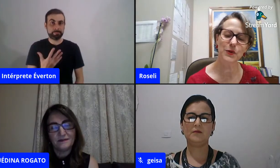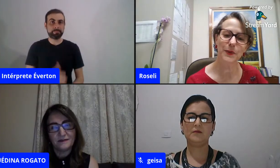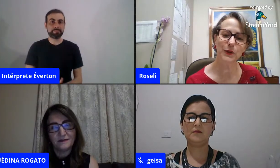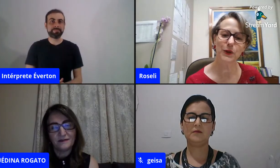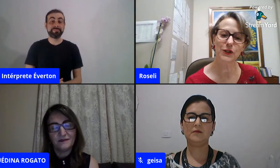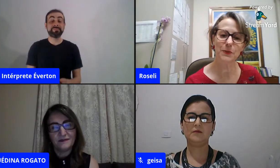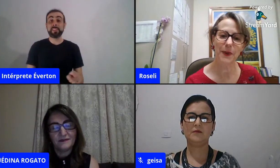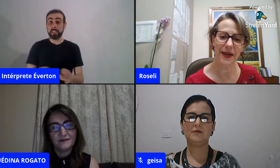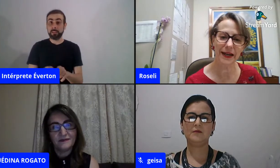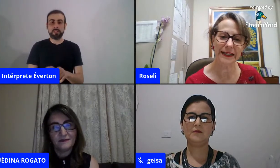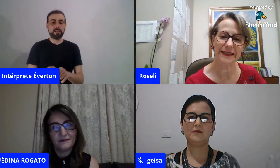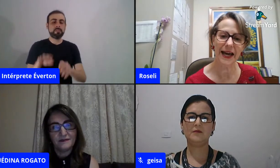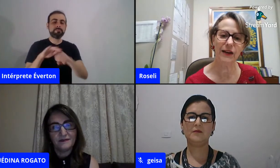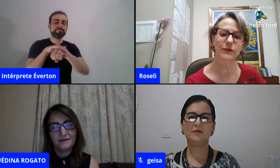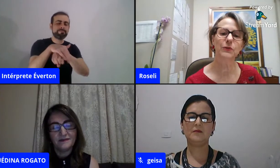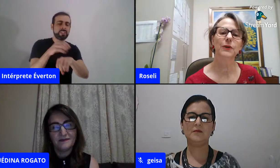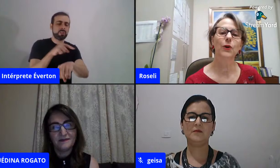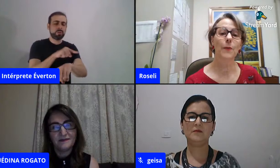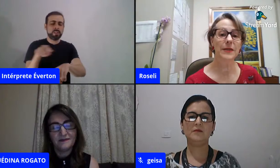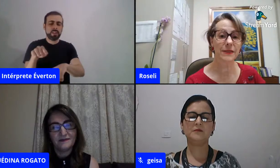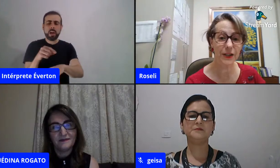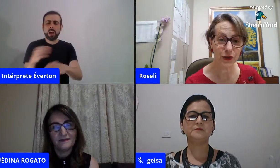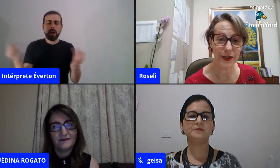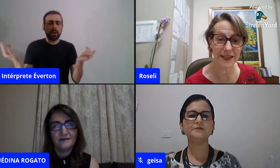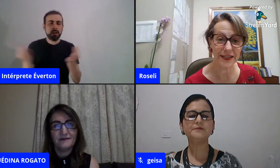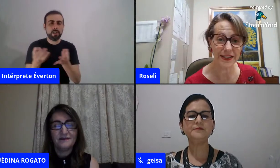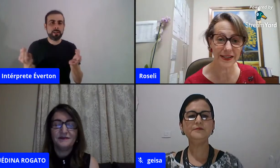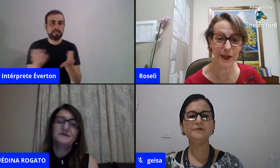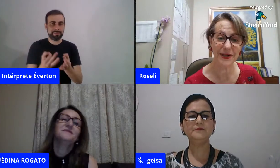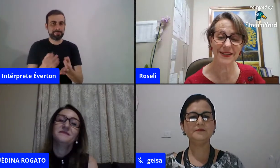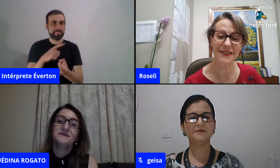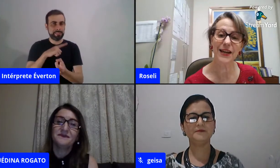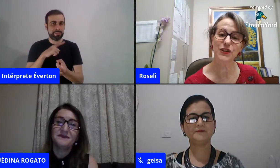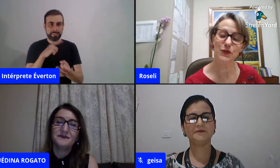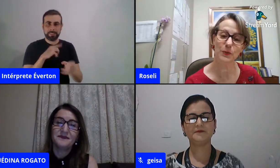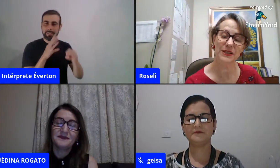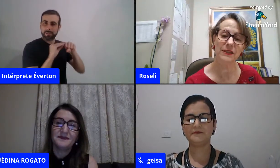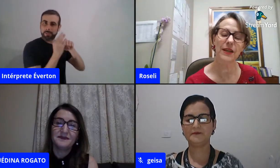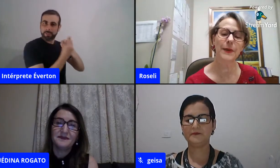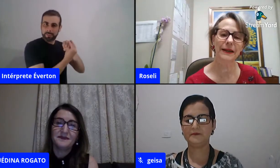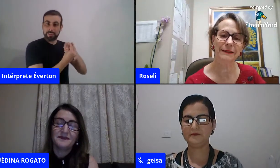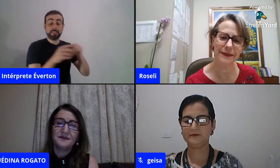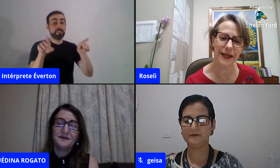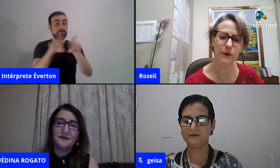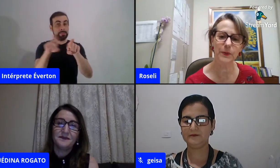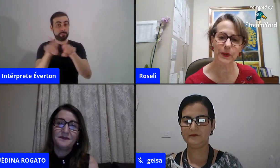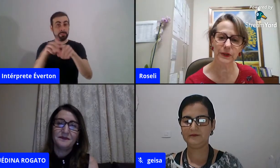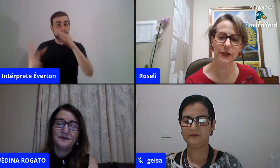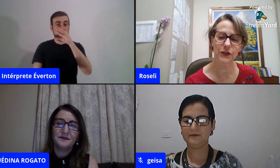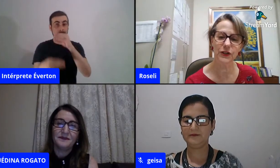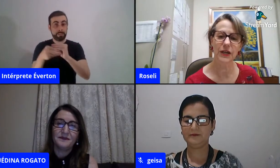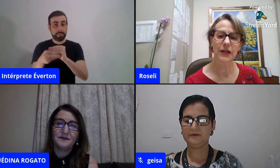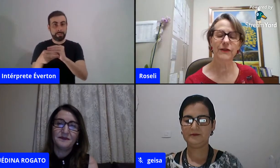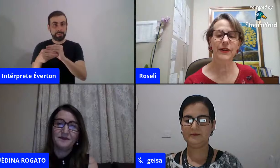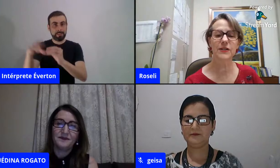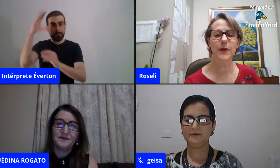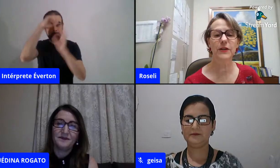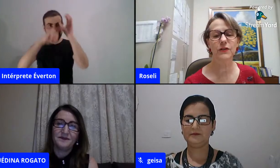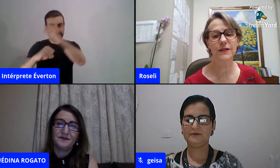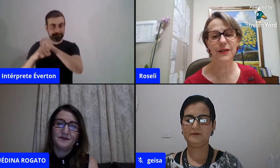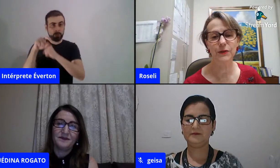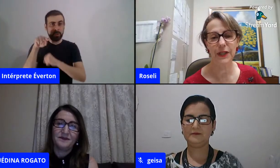nós tenhamos uma noite bem agradável, com bastante conhecimento e aprendizagem sobre esse tema que é tão importante.